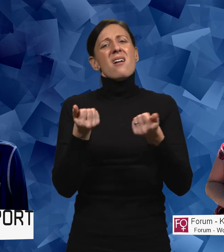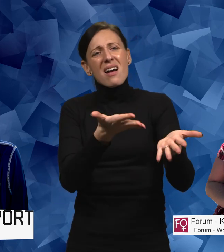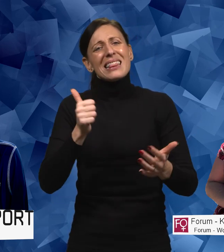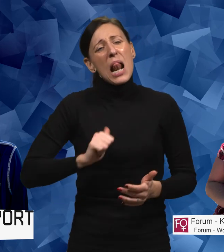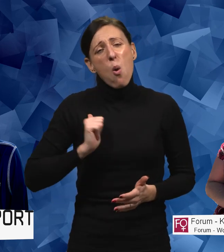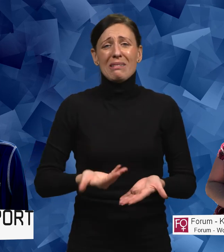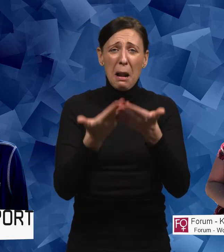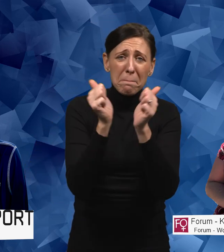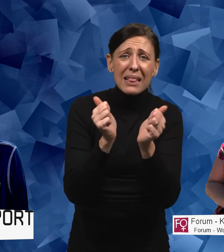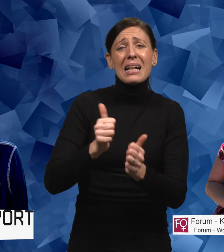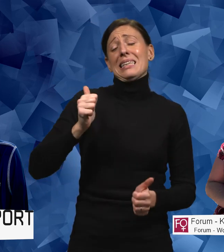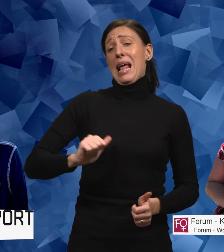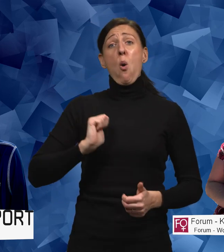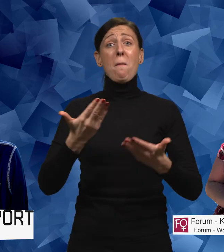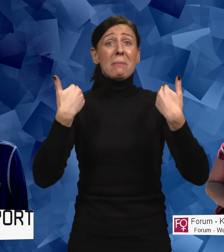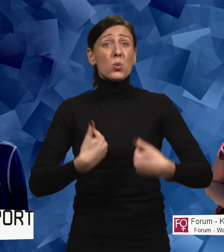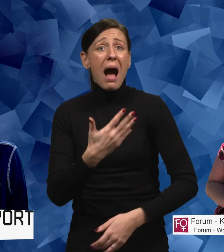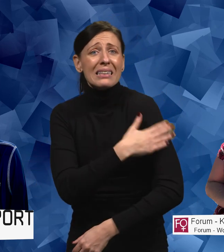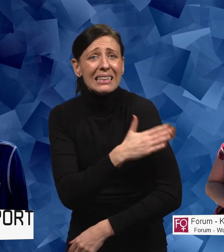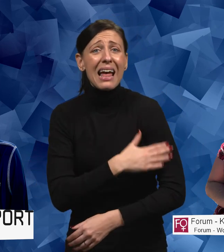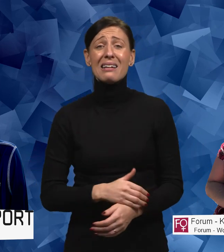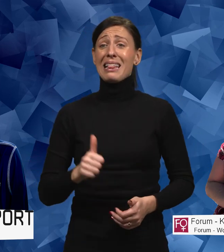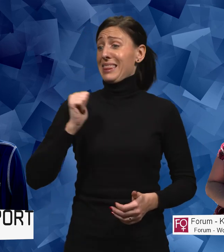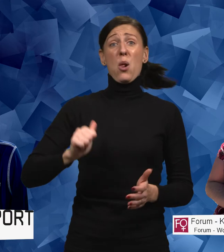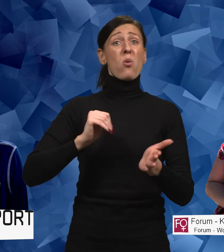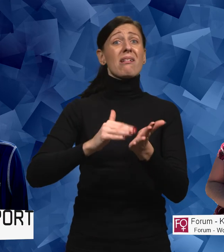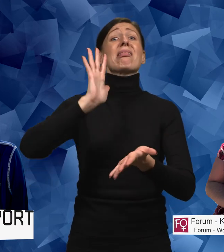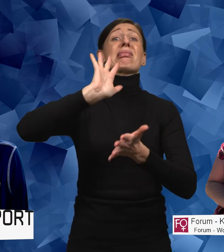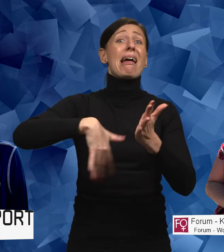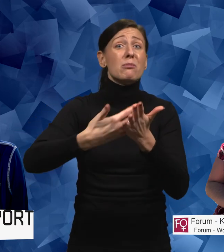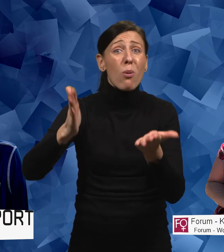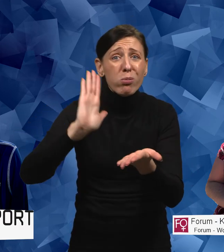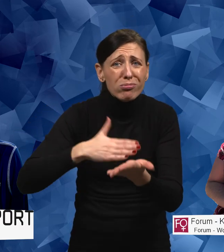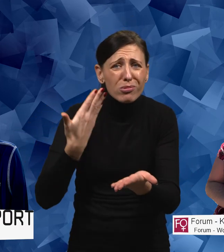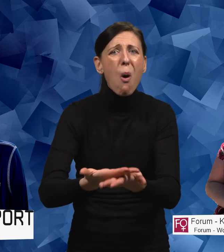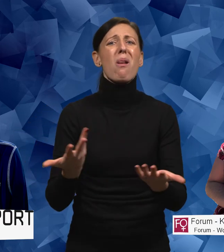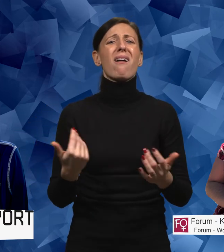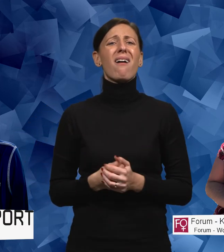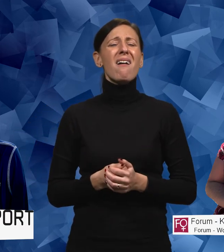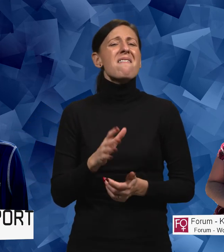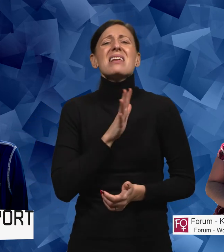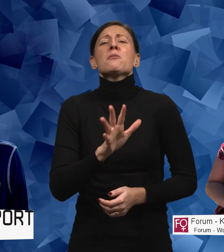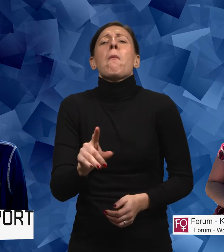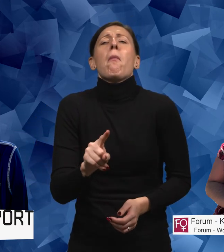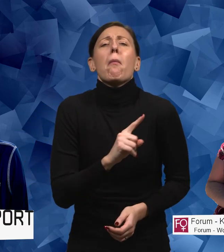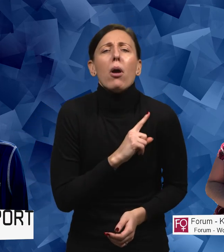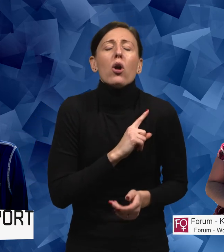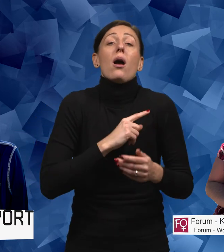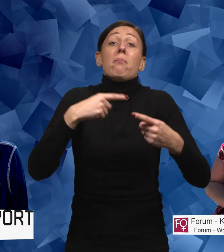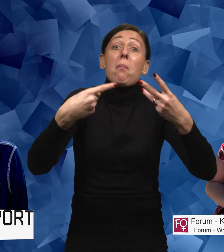hjälpmedel, tillgång till personlig assistans, tillgång till teckenspråkstolk och så vidare och så vidare.